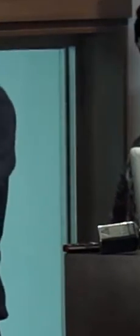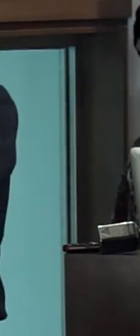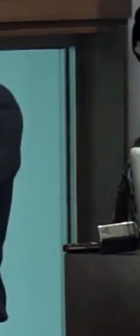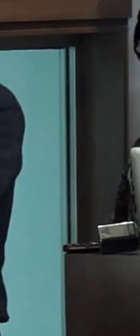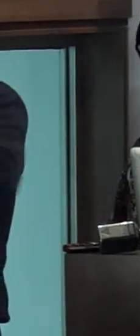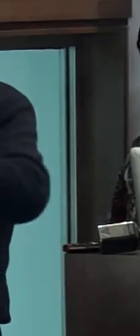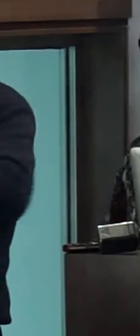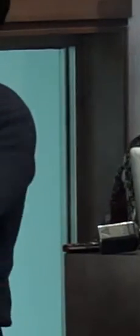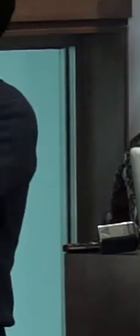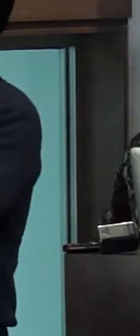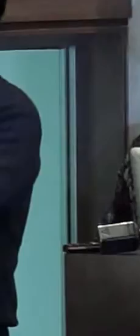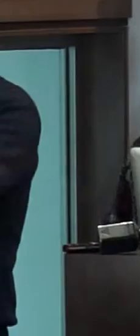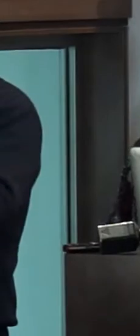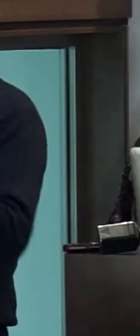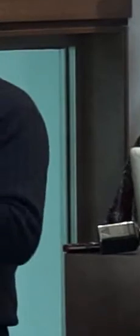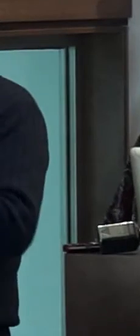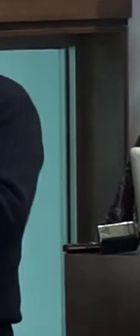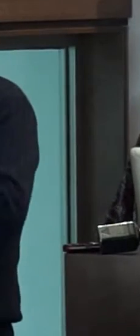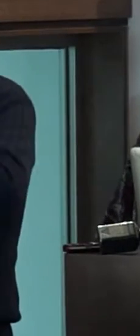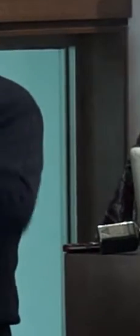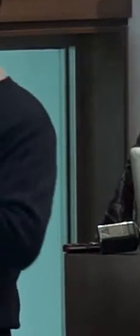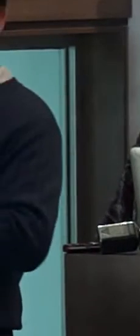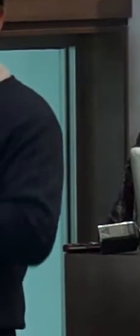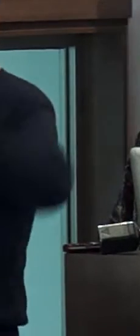hablamos sobre los contenidos de los medios de comunicación